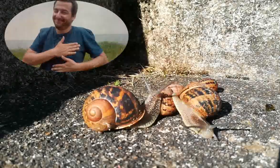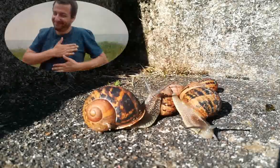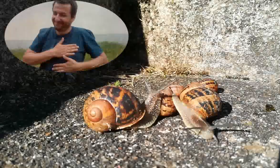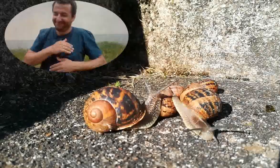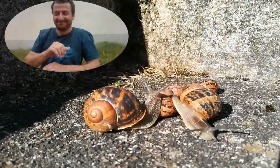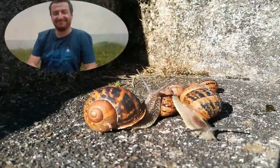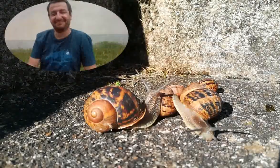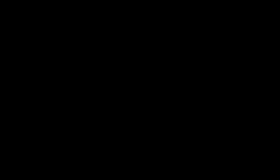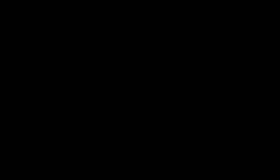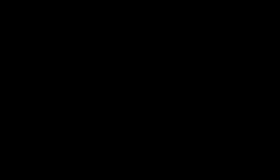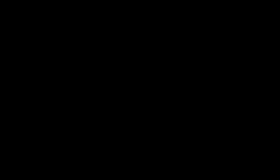famille dans la nature.